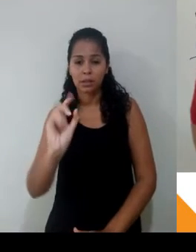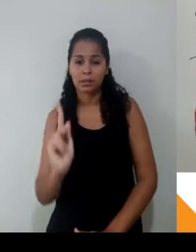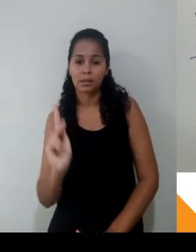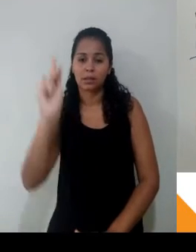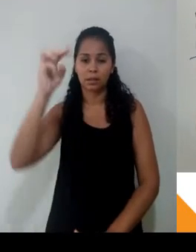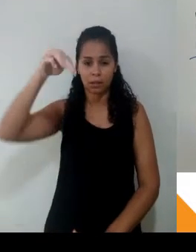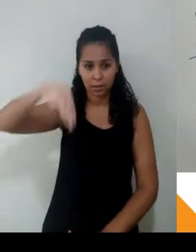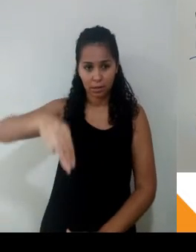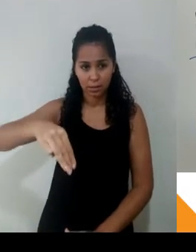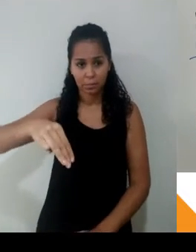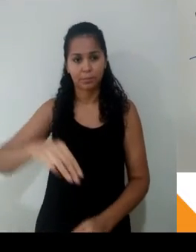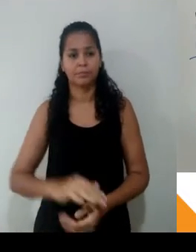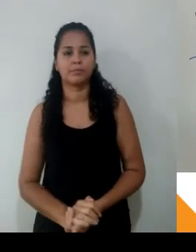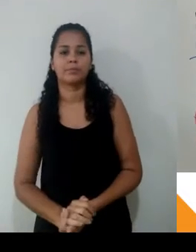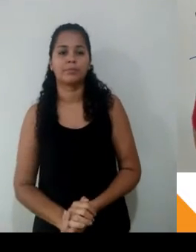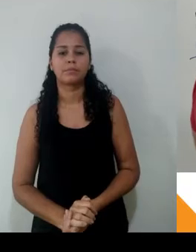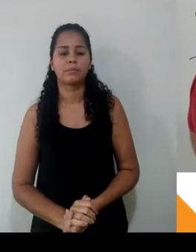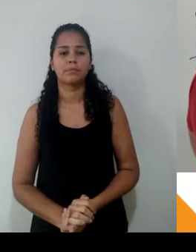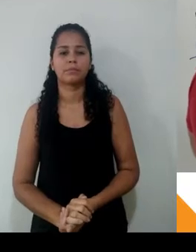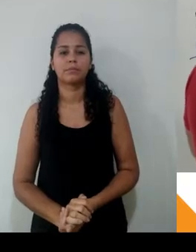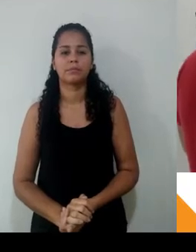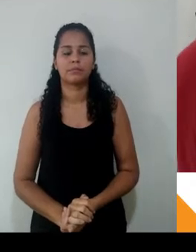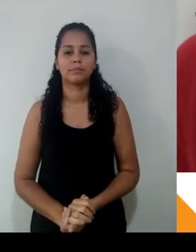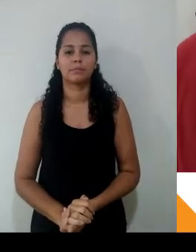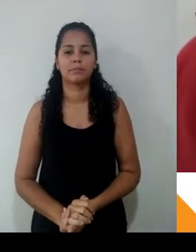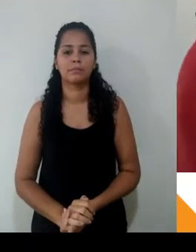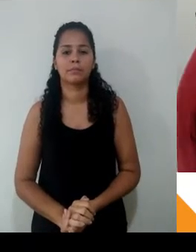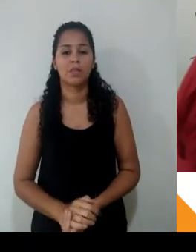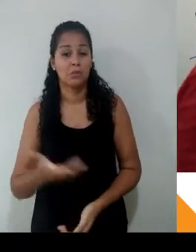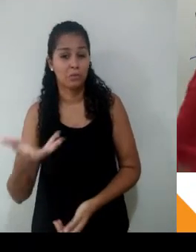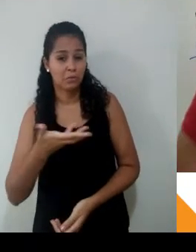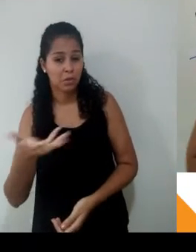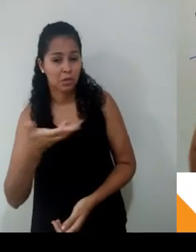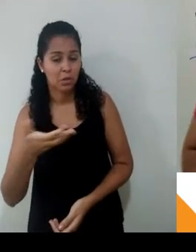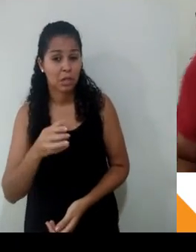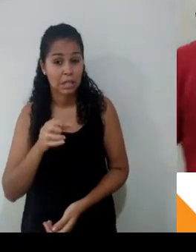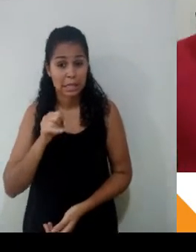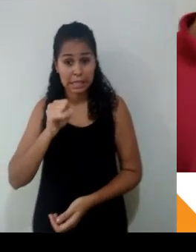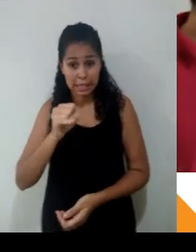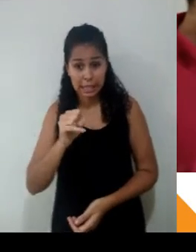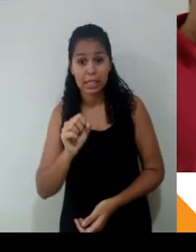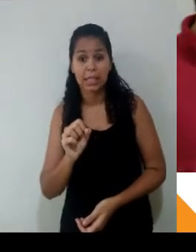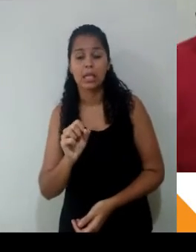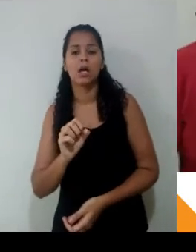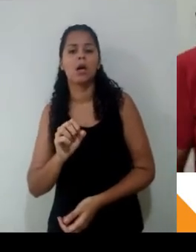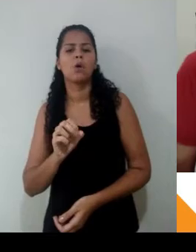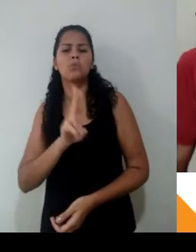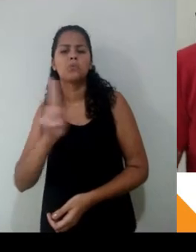100 km por hora, qual seria o meu tempo x? E aqui, se tu multiplicar cruzado, tu acha a parada meio estranha.